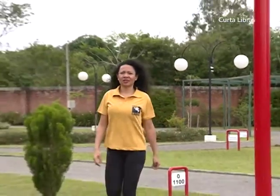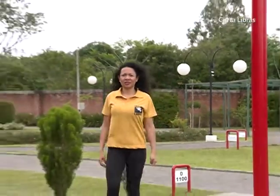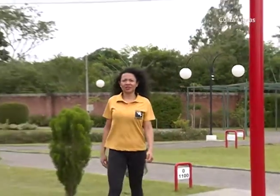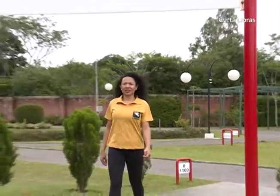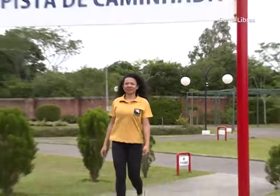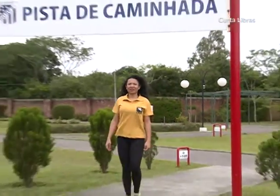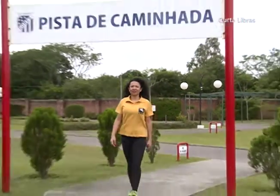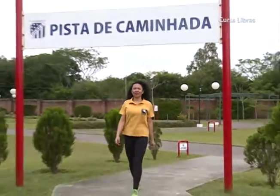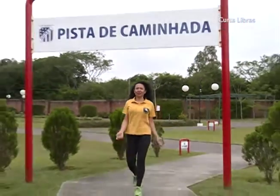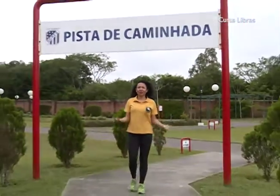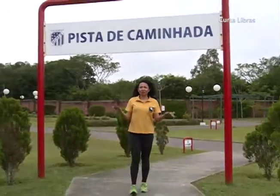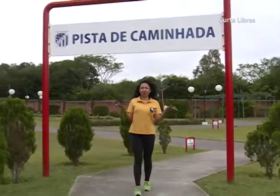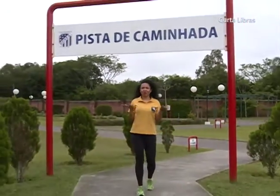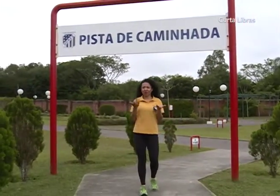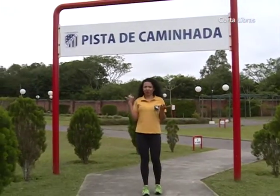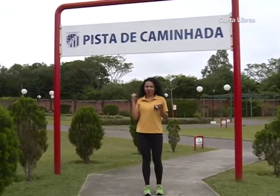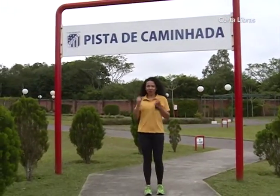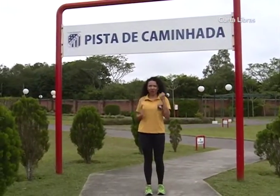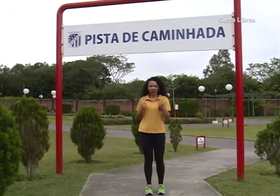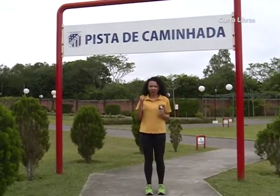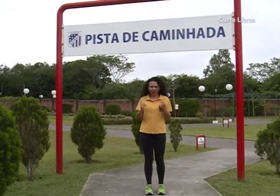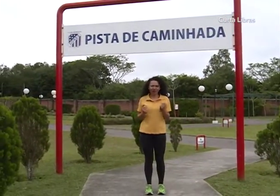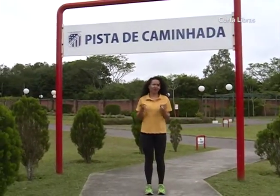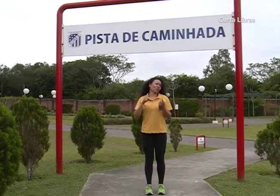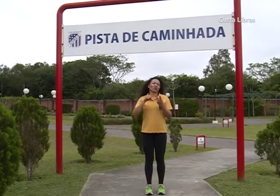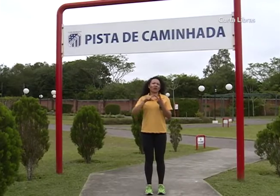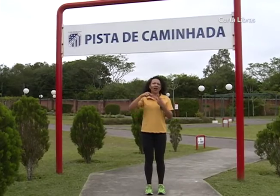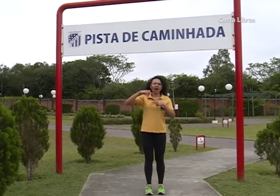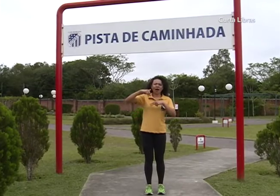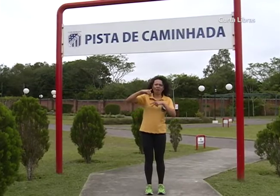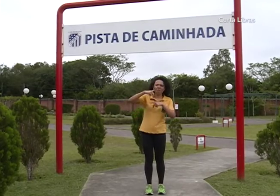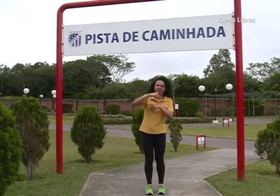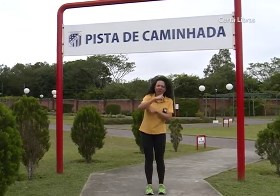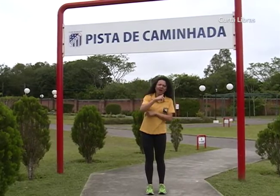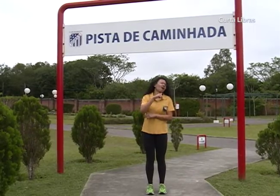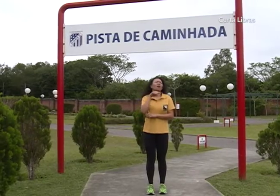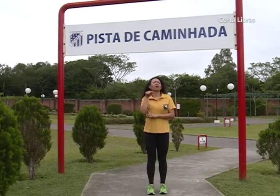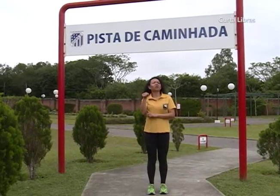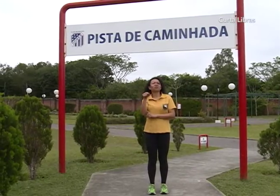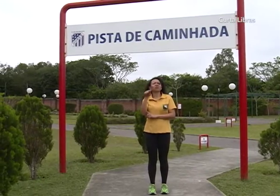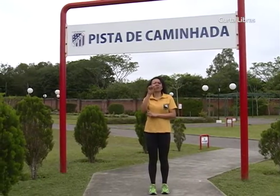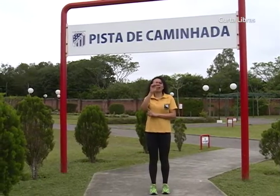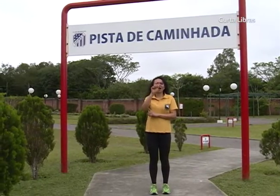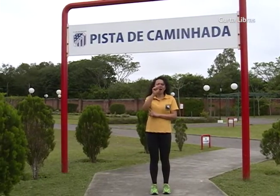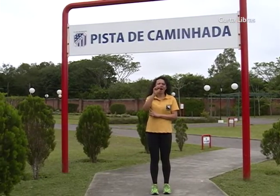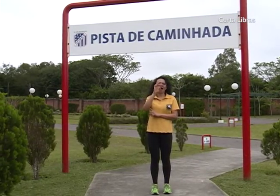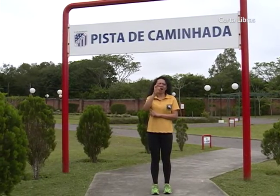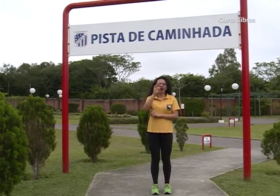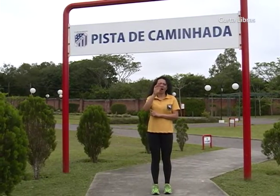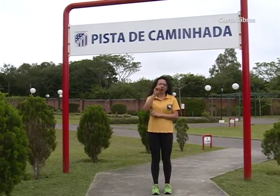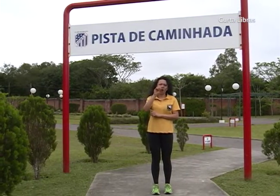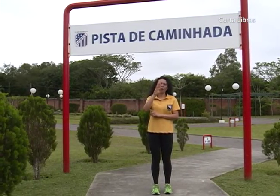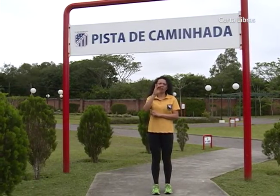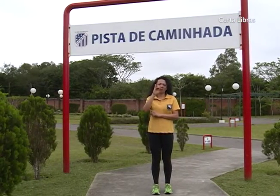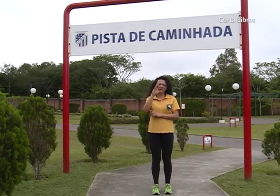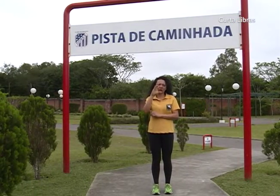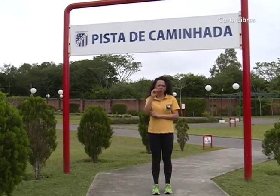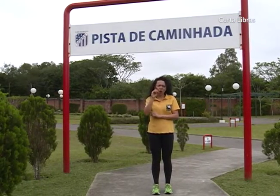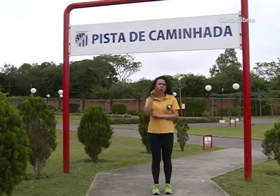Hoje nós vamos mostrar exercícios de corrida e caminhada. Esses exercícios são aeróbicos, que tem como objetivo a perda de